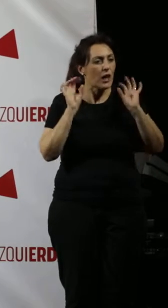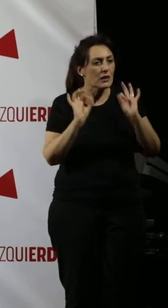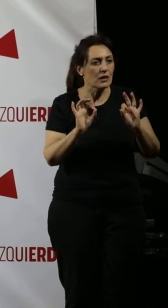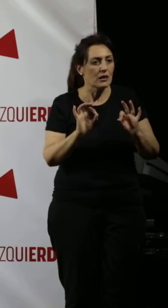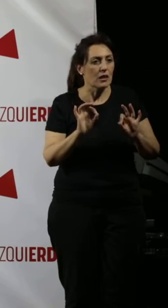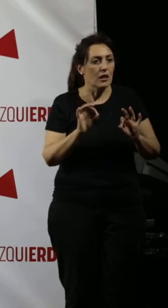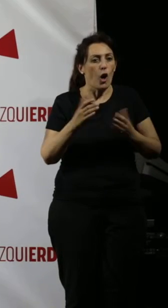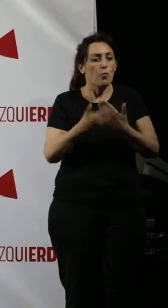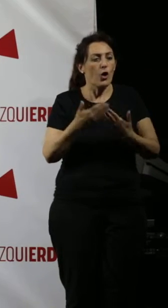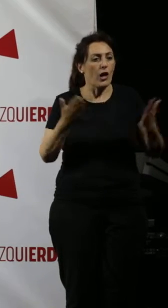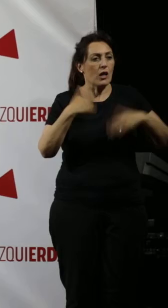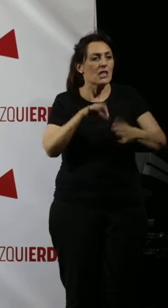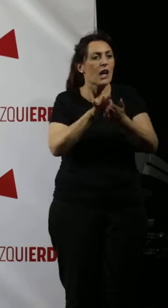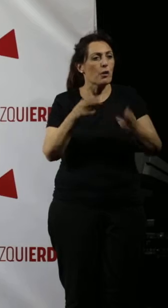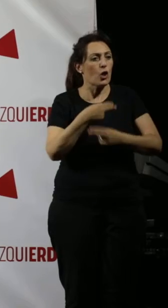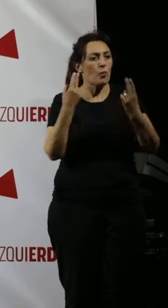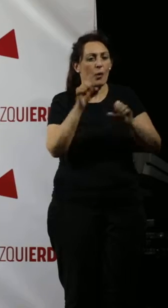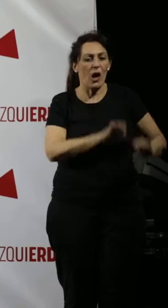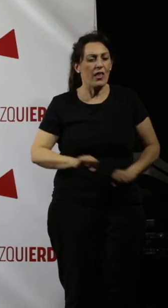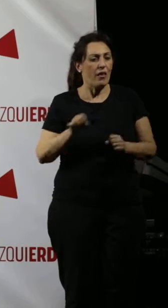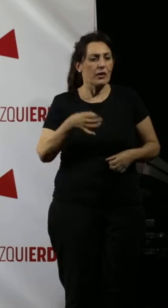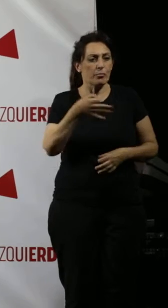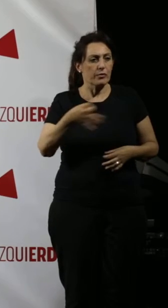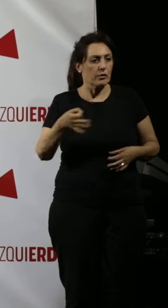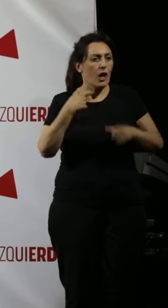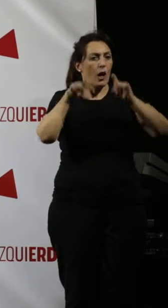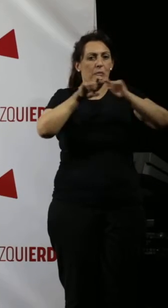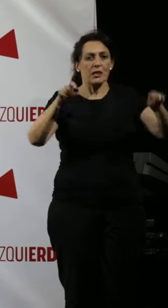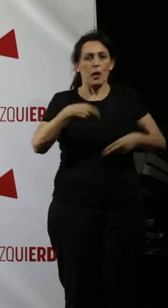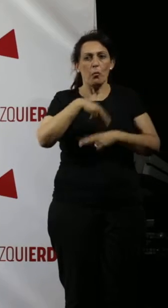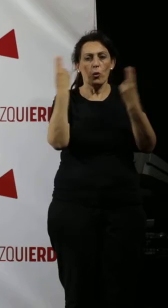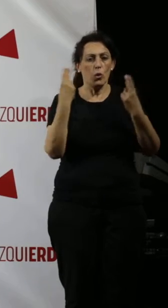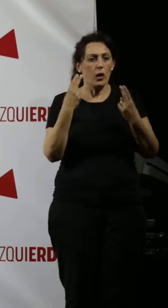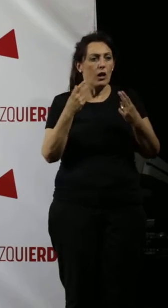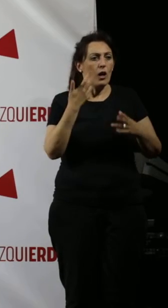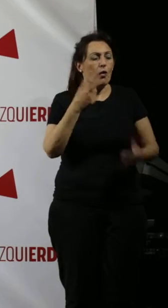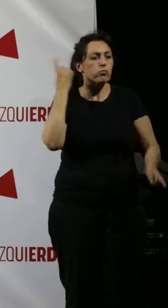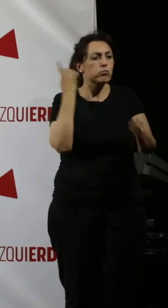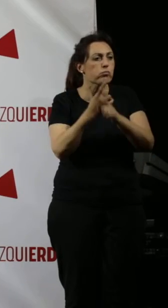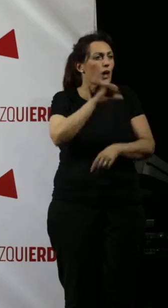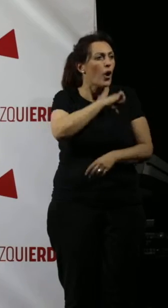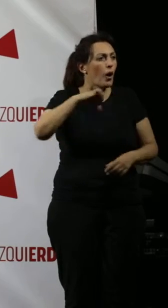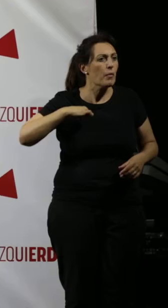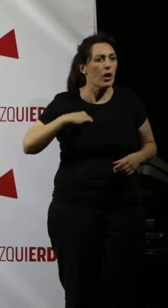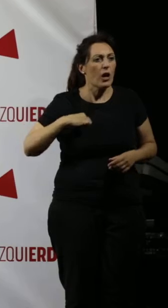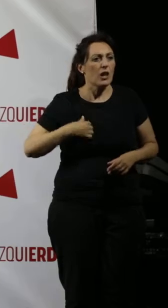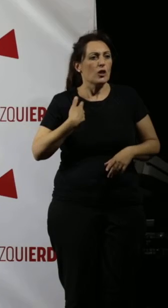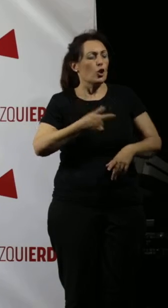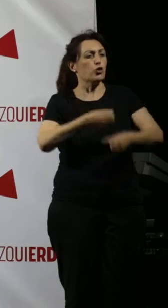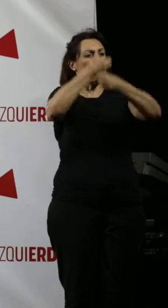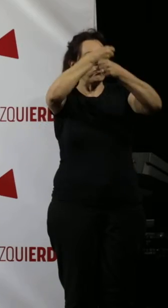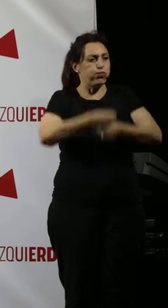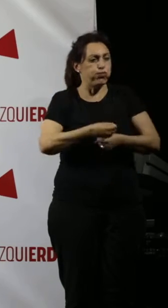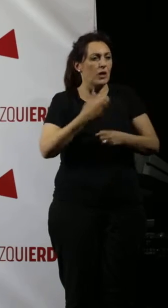cuando no estaba de moda, los servicios públicos y las empresas públicas. Y cuando había una ofensiva para privatizarla, manteníamos una